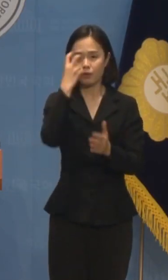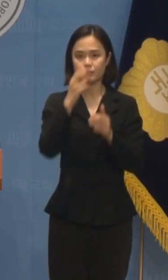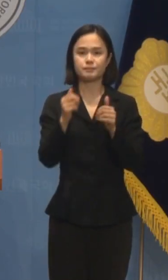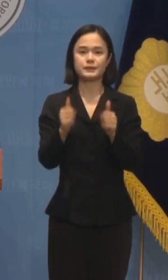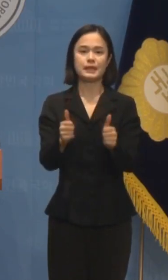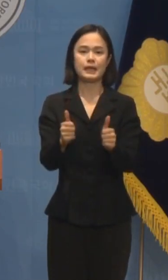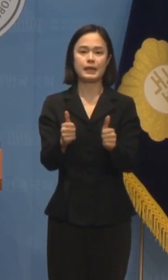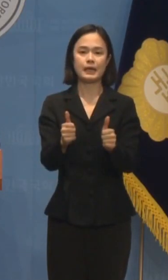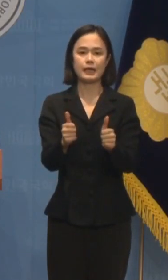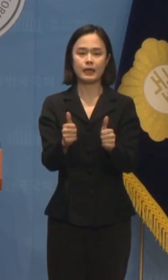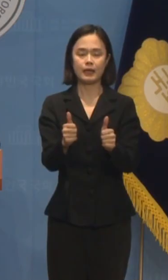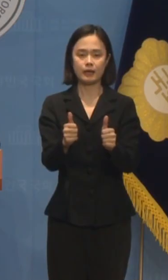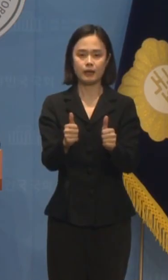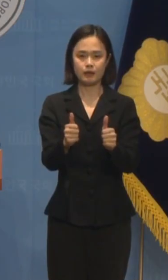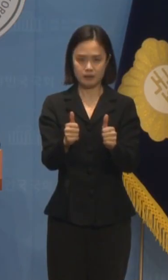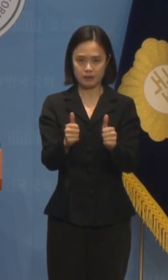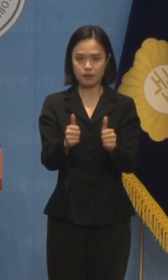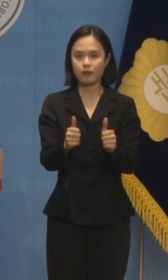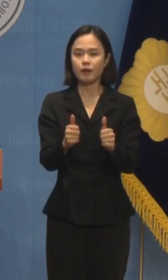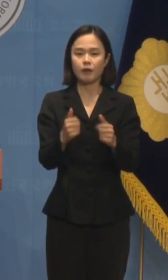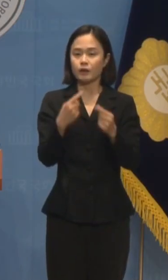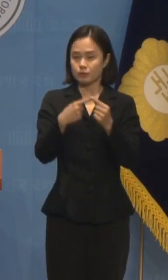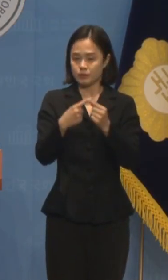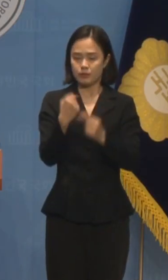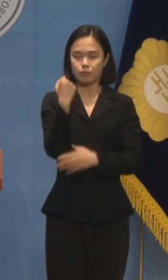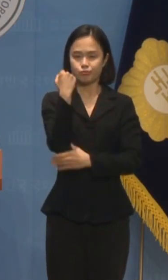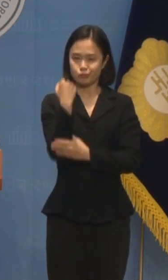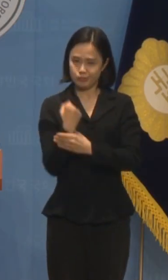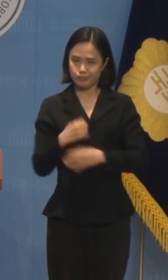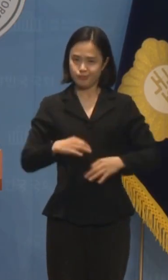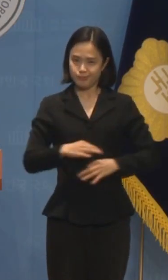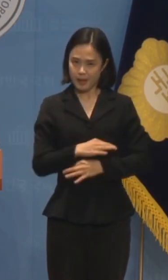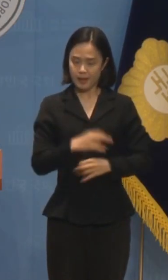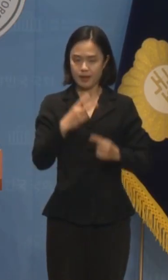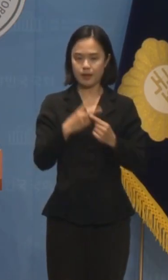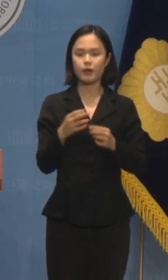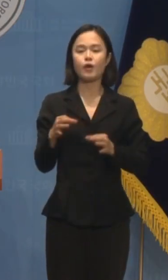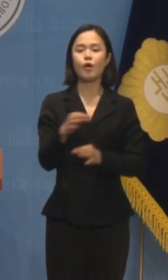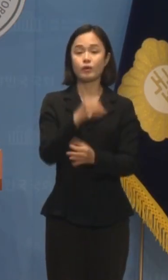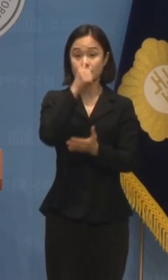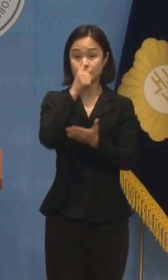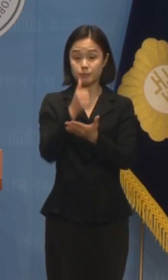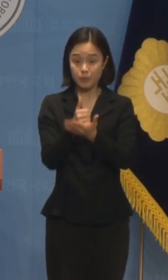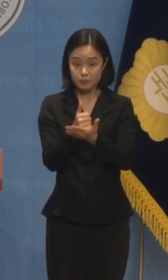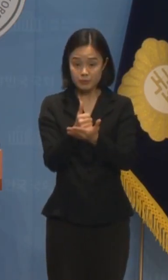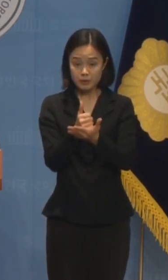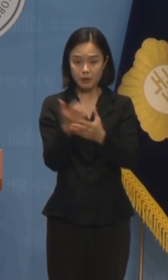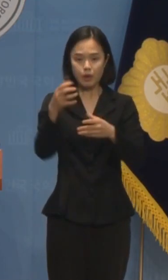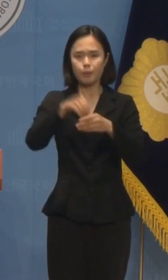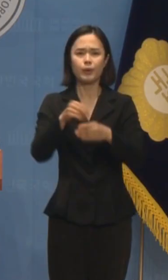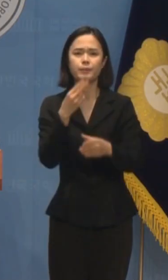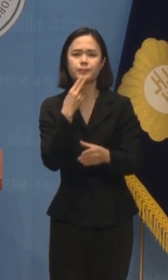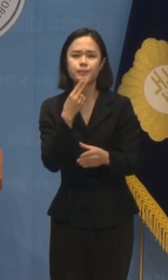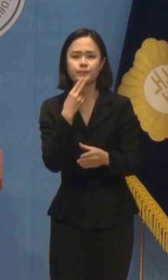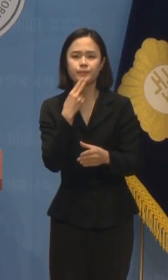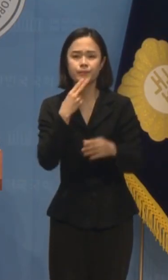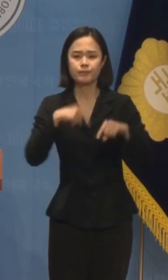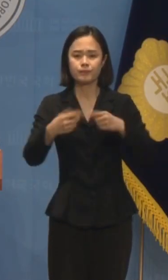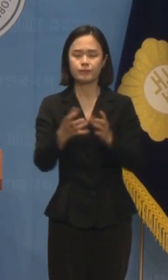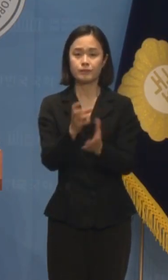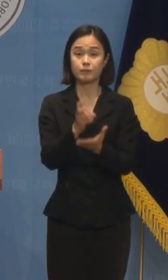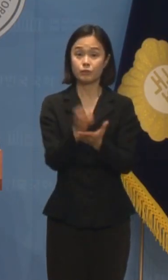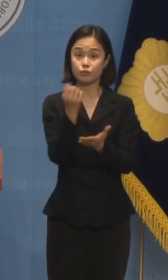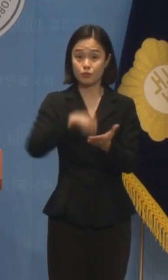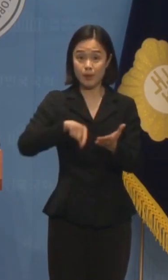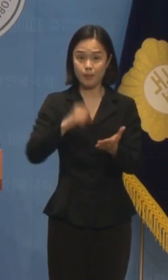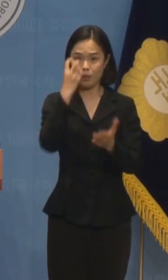2대 범죄, 즉 부패, 경제범죄에 포함될 수 없는 죄종입니다. 즉 정당법 위반은 검사의